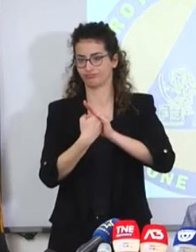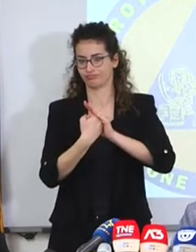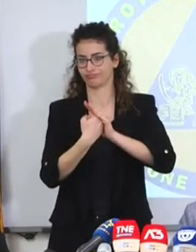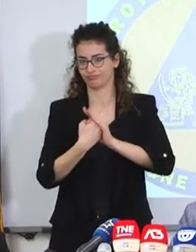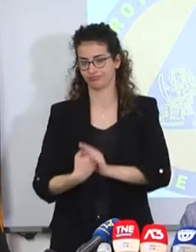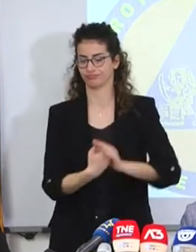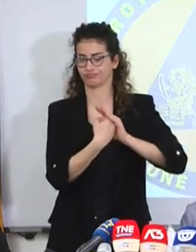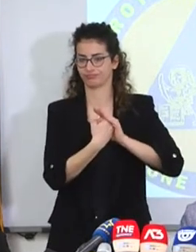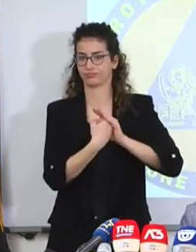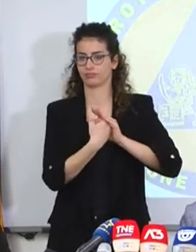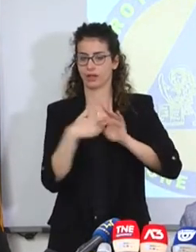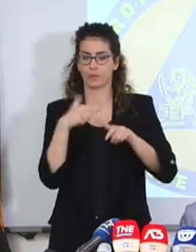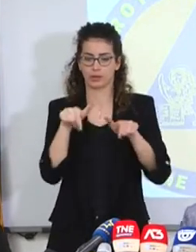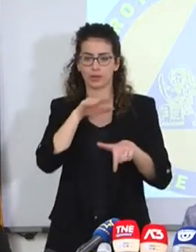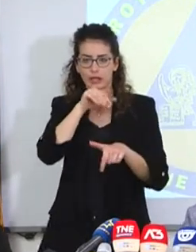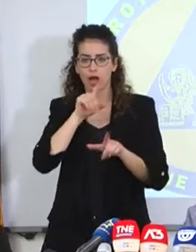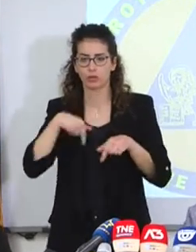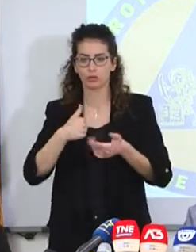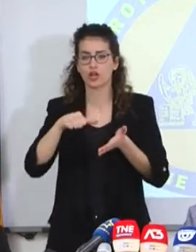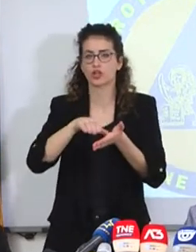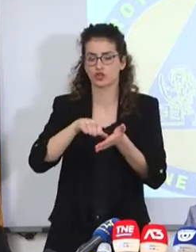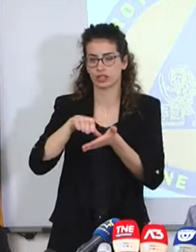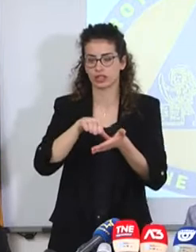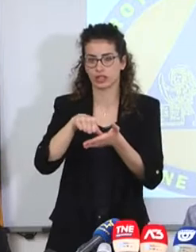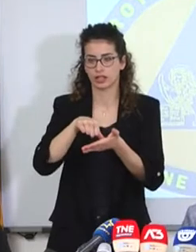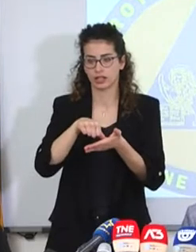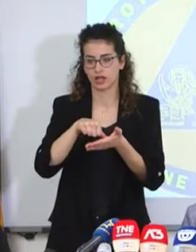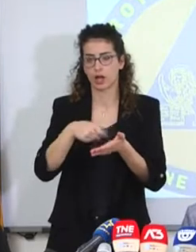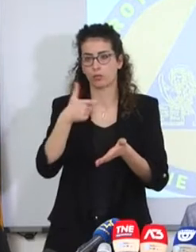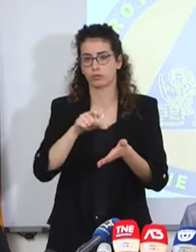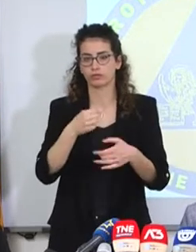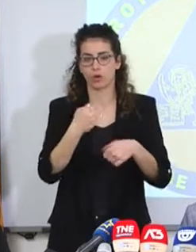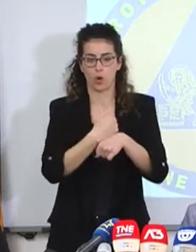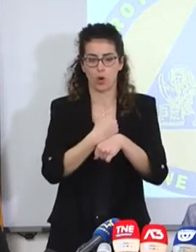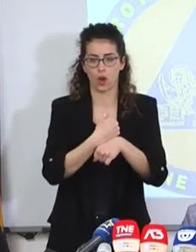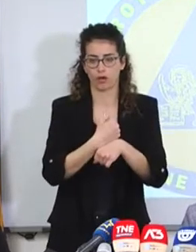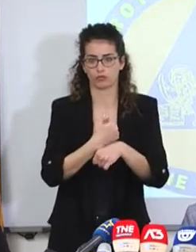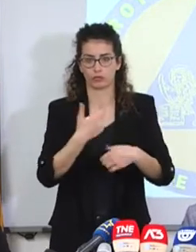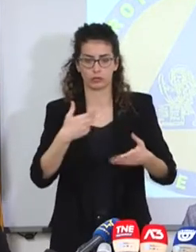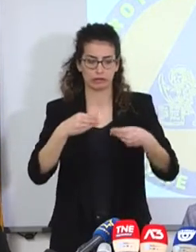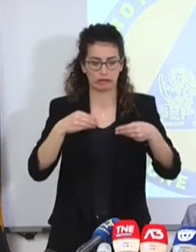accompagnamento sia per le persone più anziane, ma anche nei nostri centri perché leviamo anche un po' poi di lavoro burocratico.